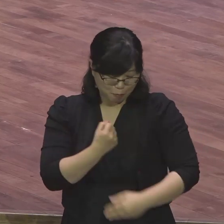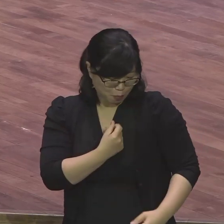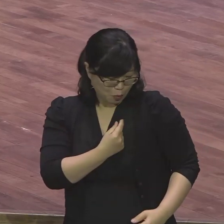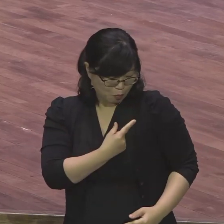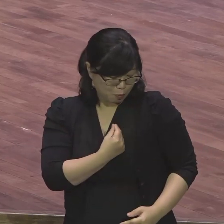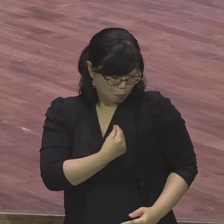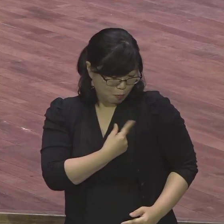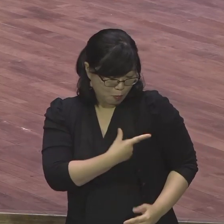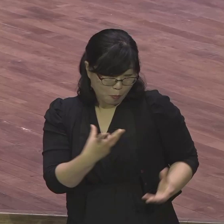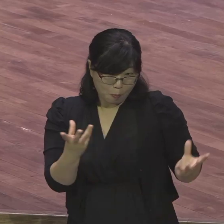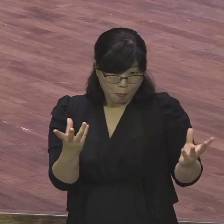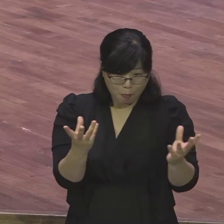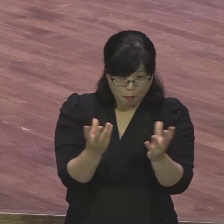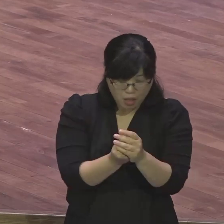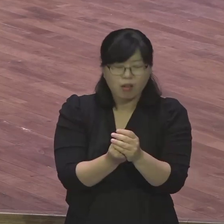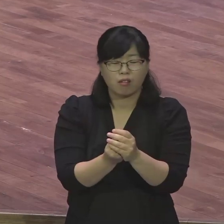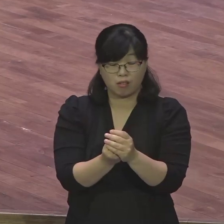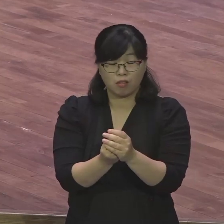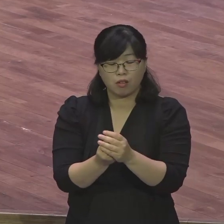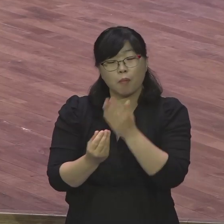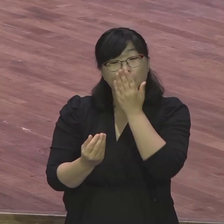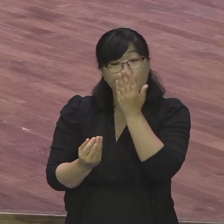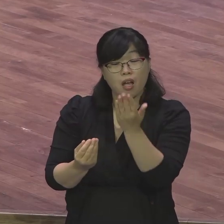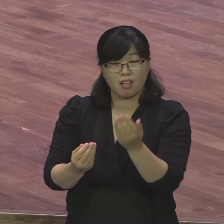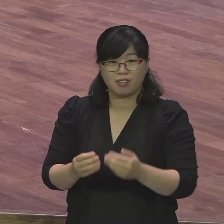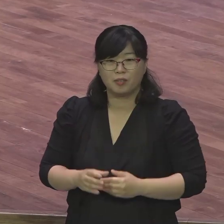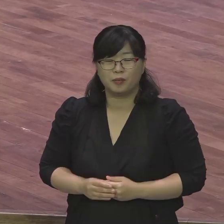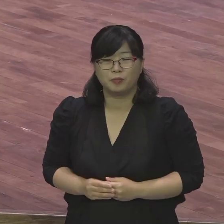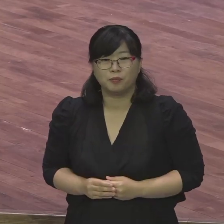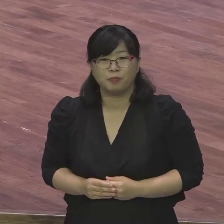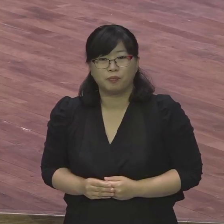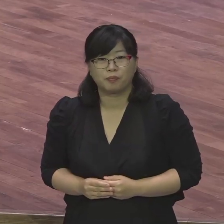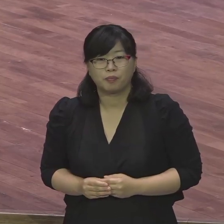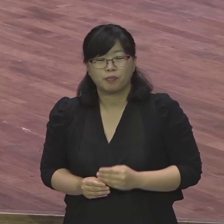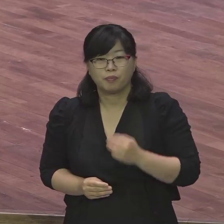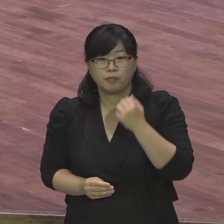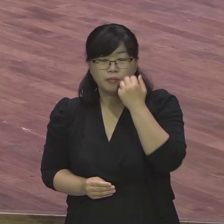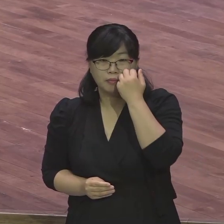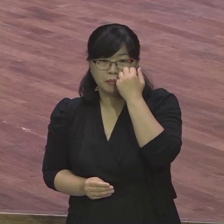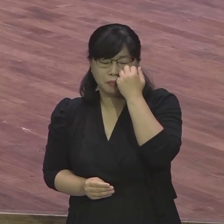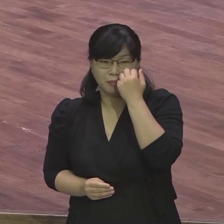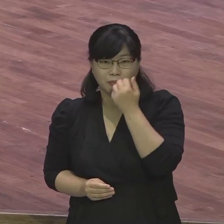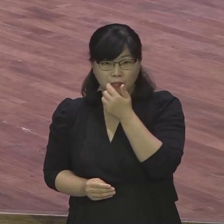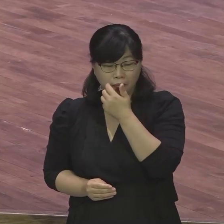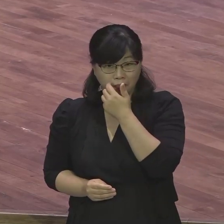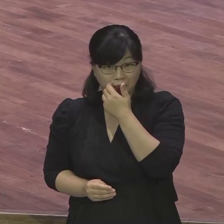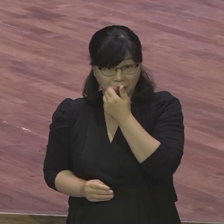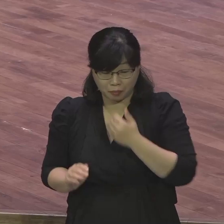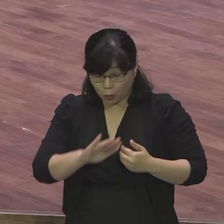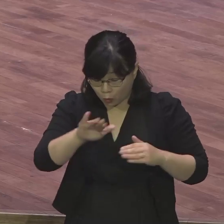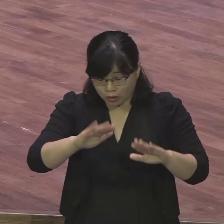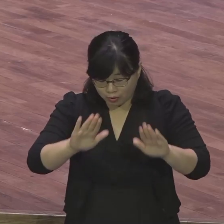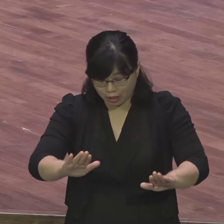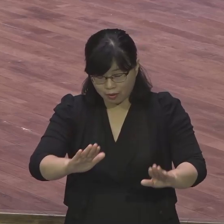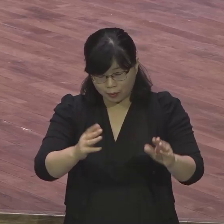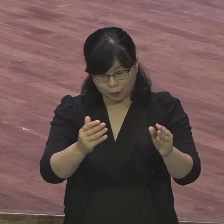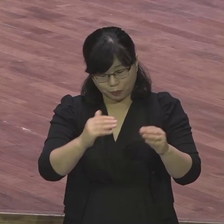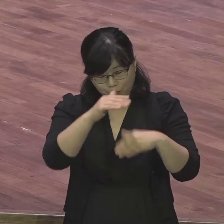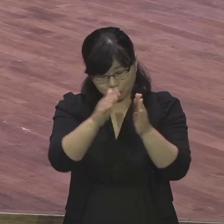말씀을 통해서 발견할 수가 있다 그 말이에요 우리가 연약하다 연약하다 이 말은